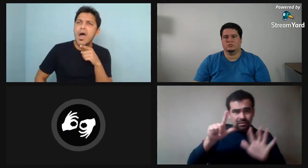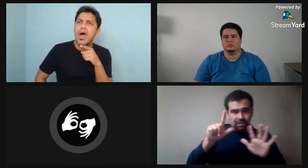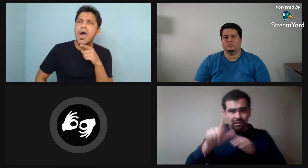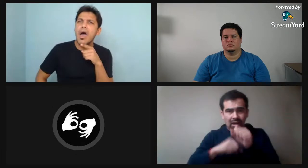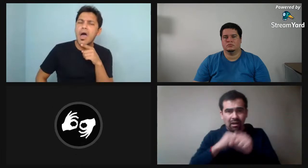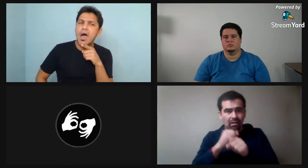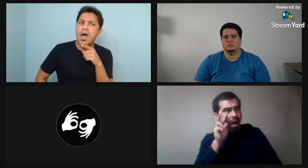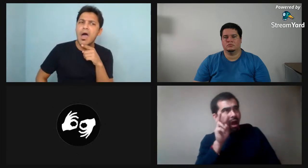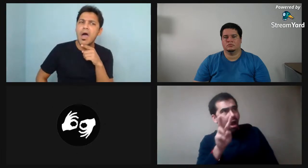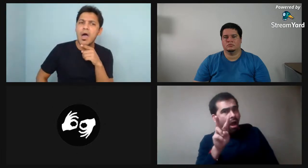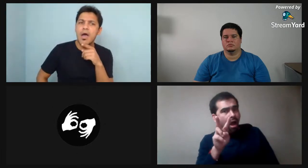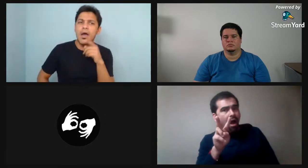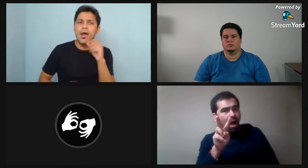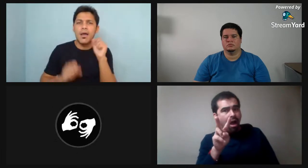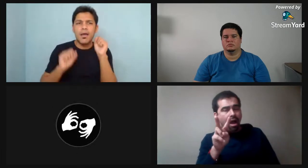años, perdón,